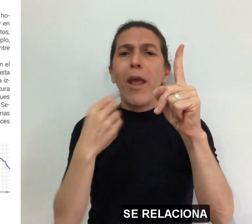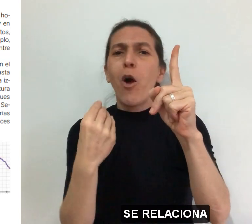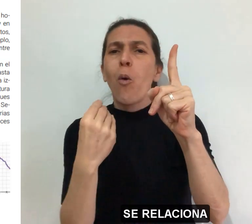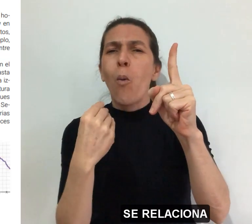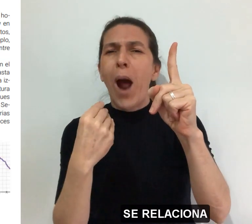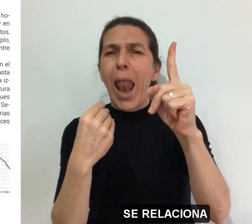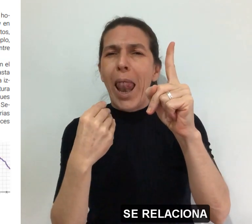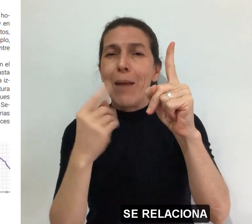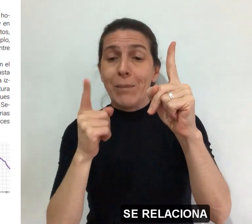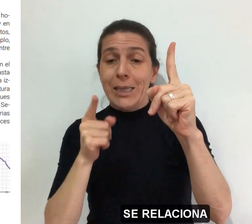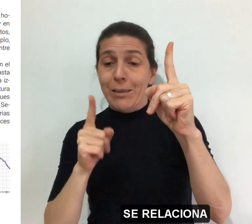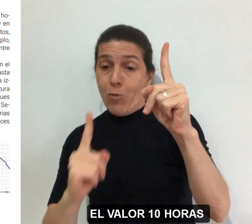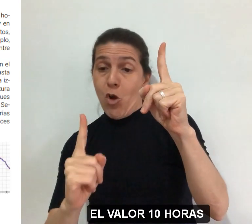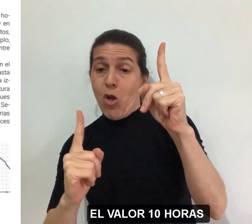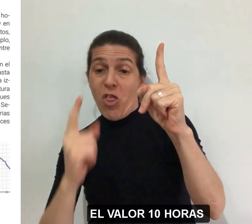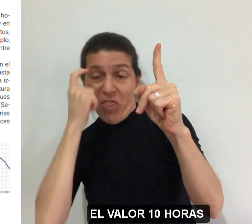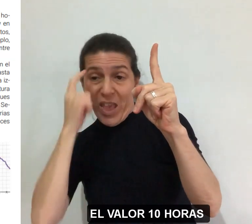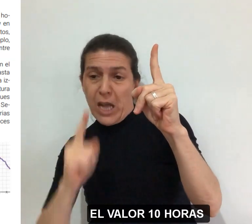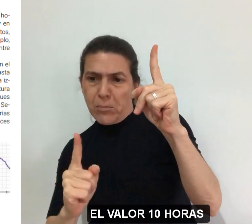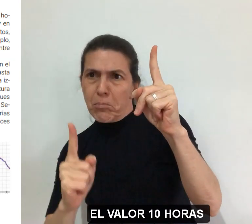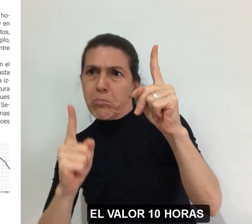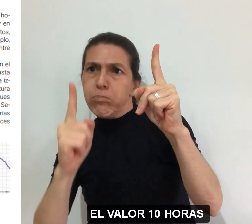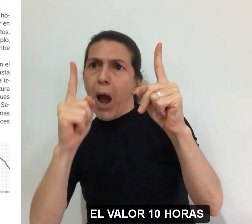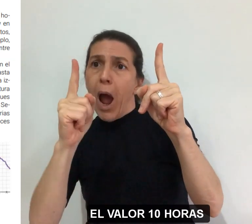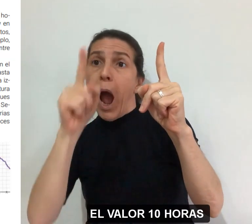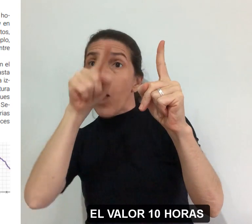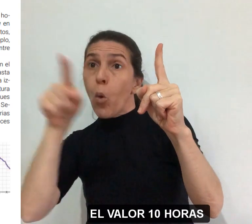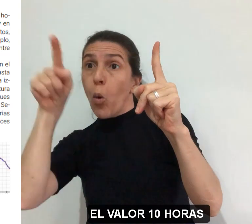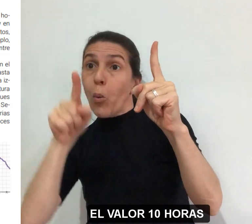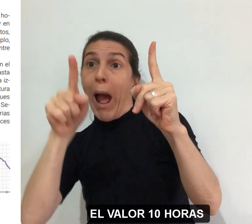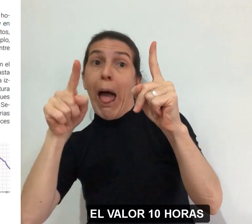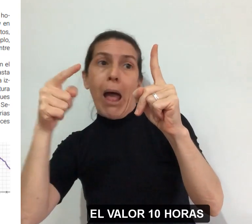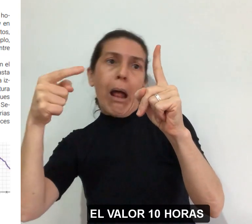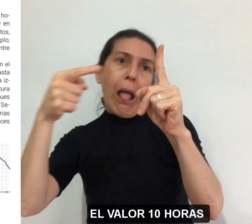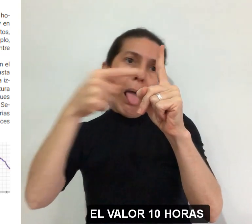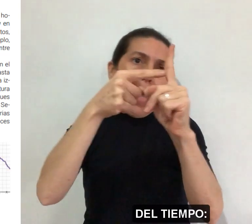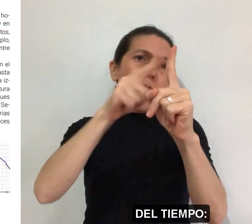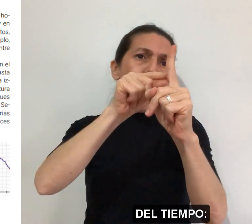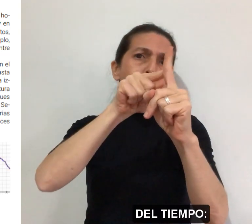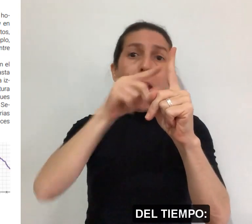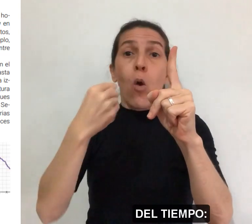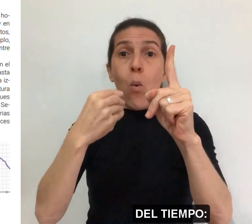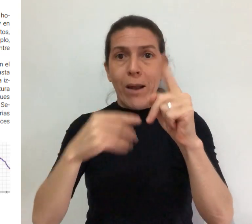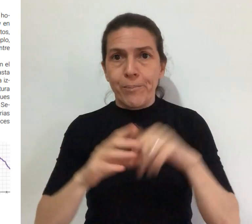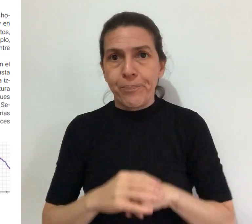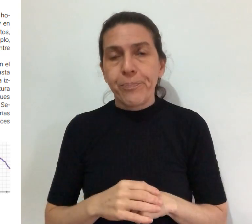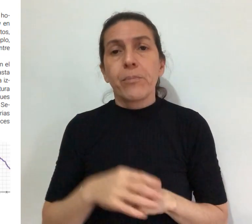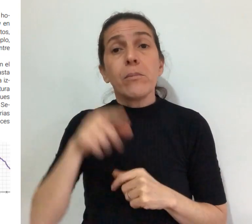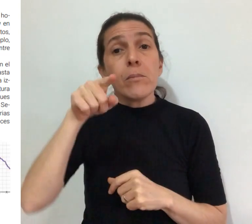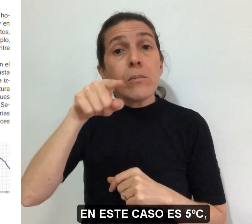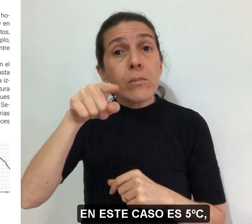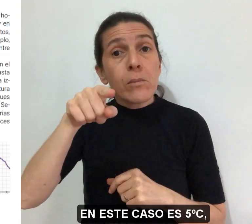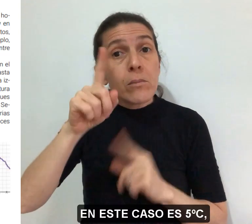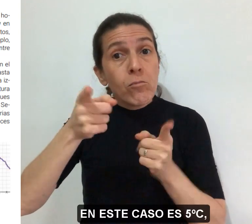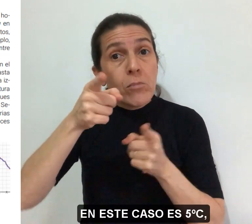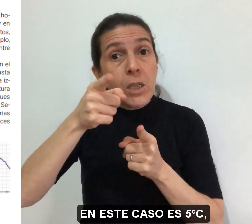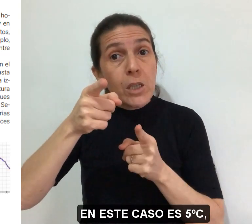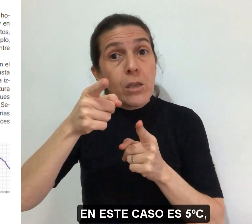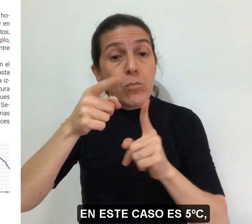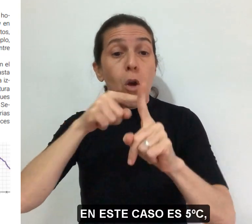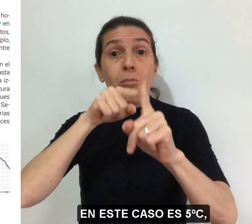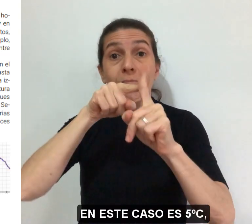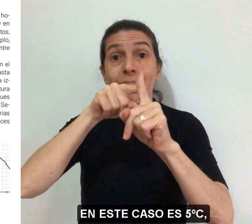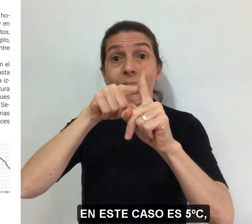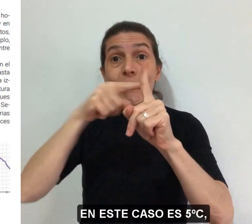se relaciona el valor 10 horas del tiempo. En este